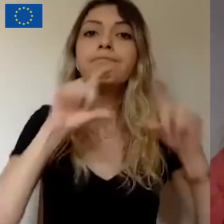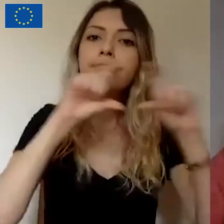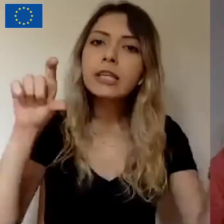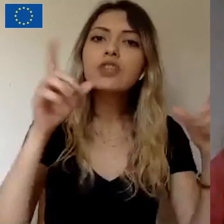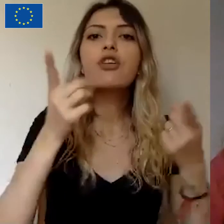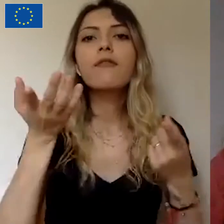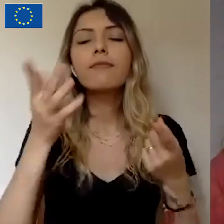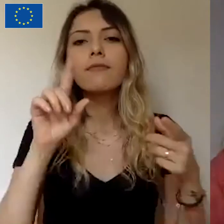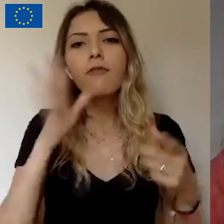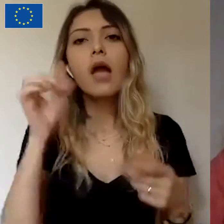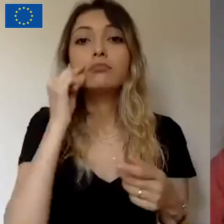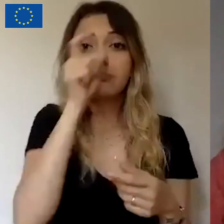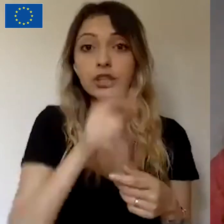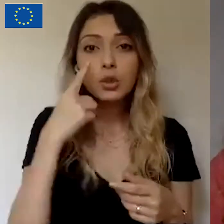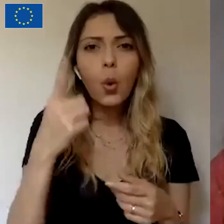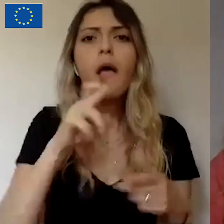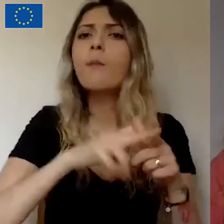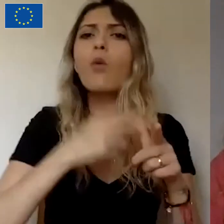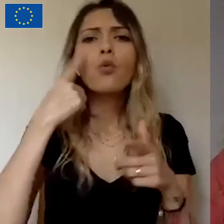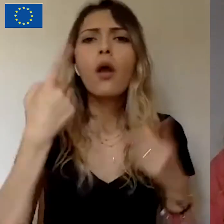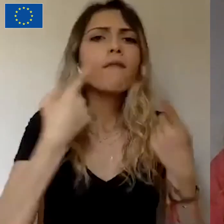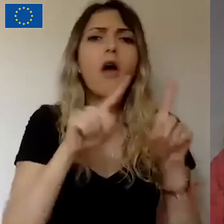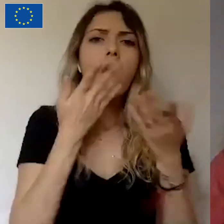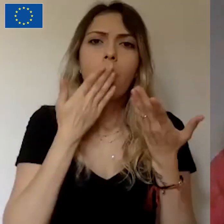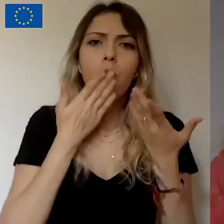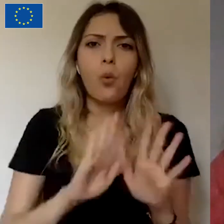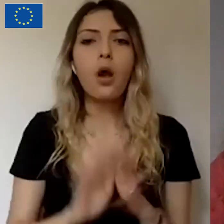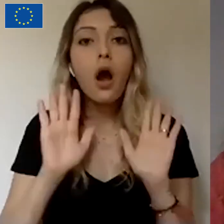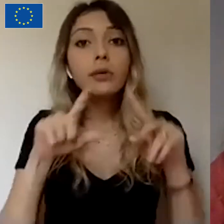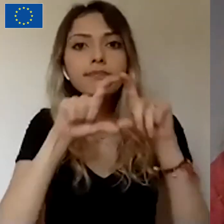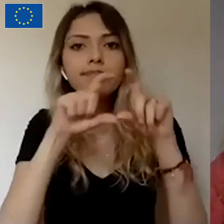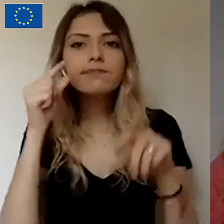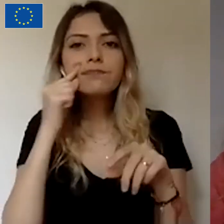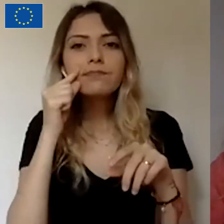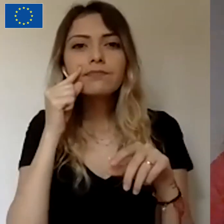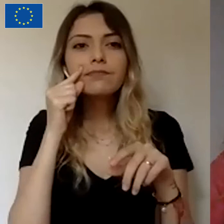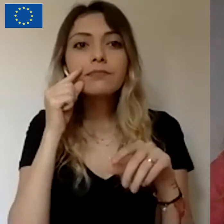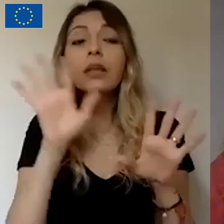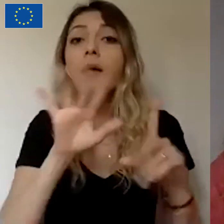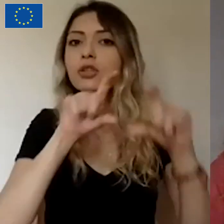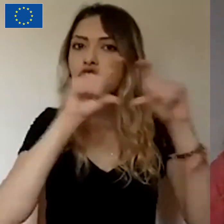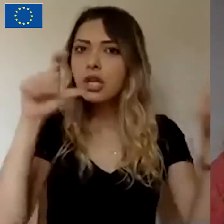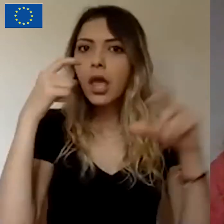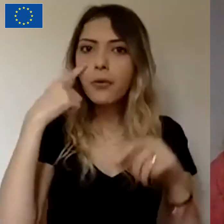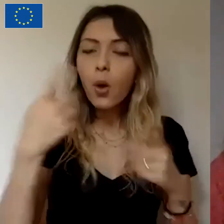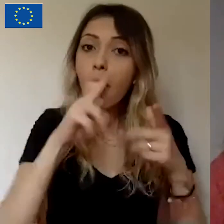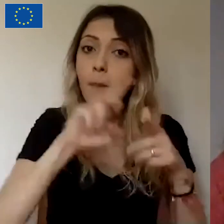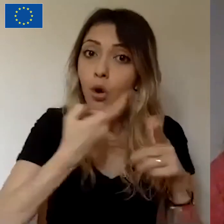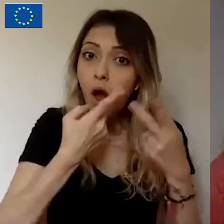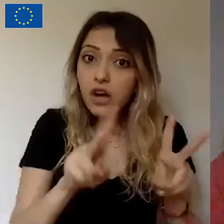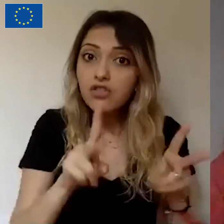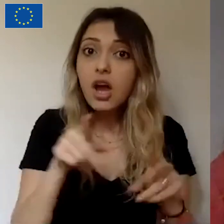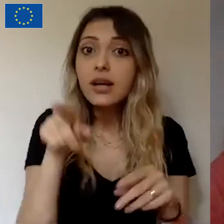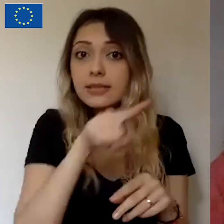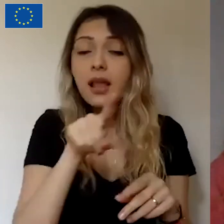tipi açısından bir fark yok. Fakat şirket olarak proje açarsanız proje bitiminde belki